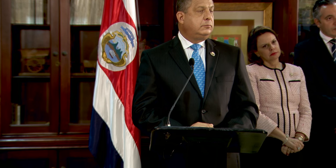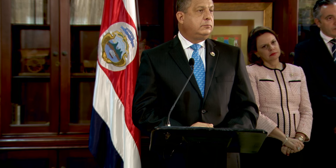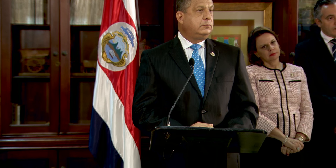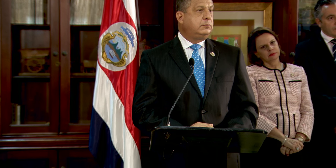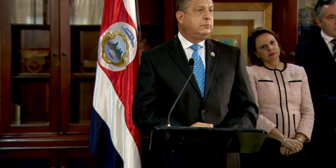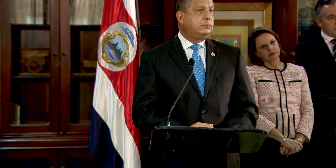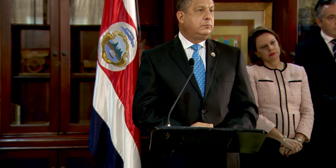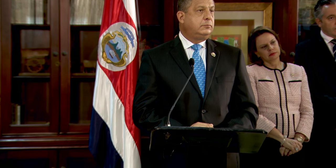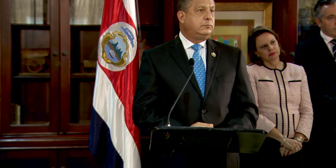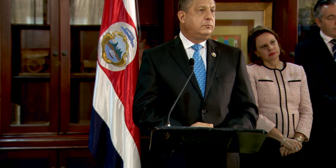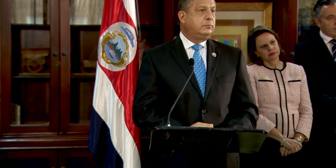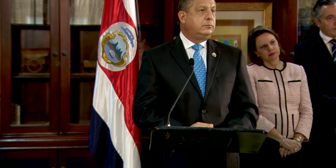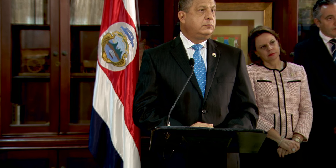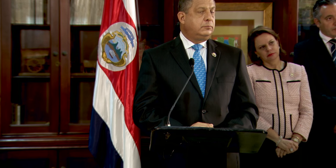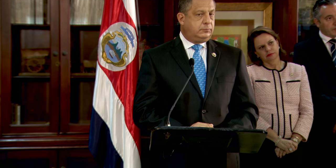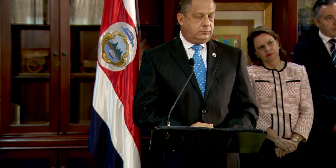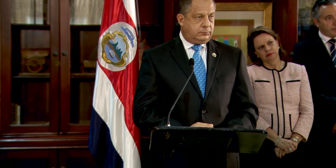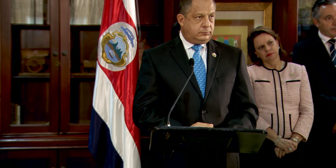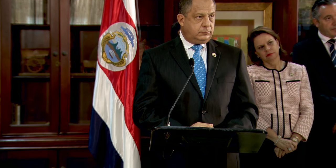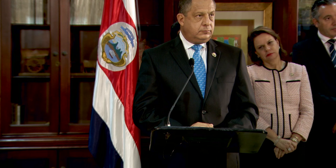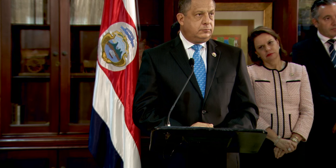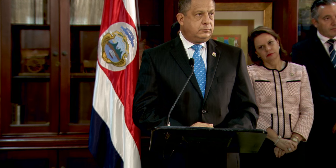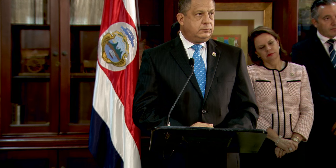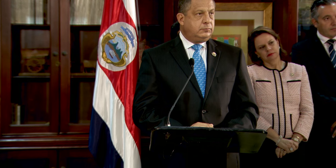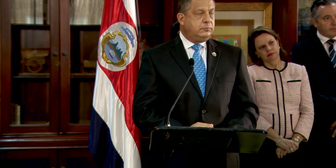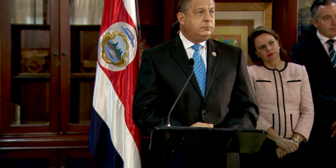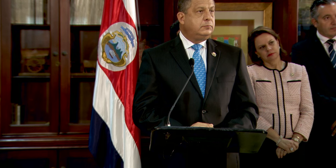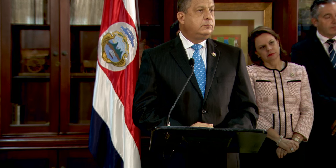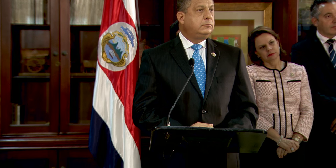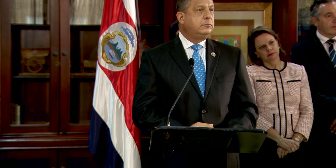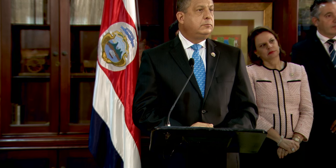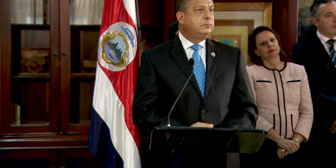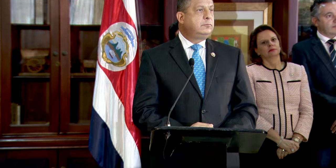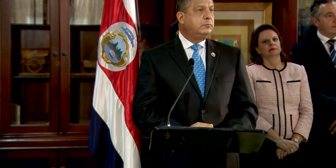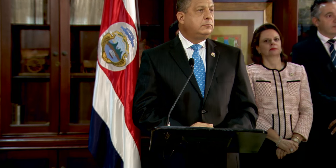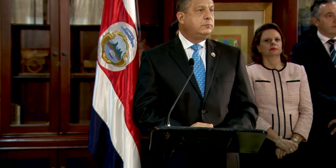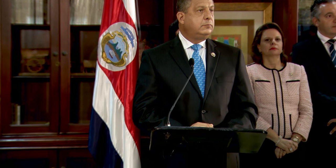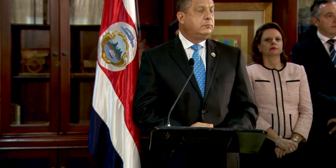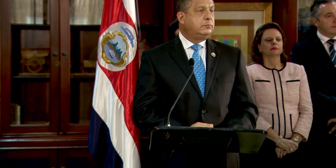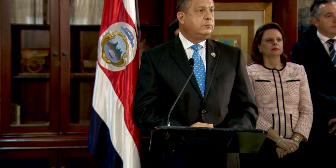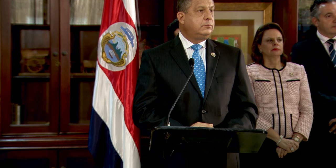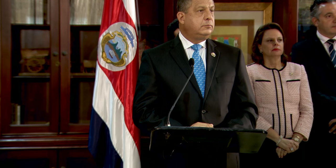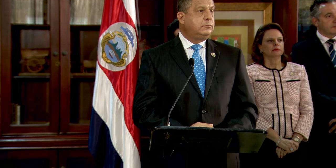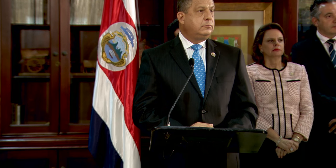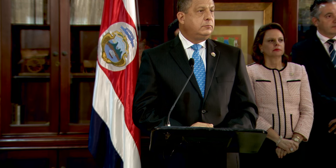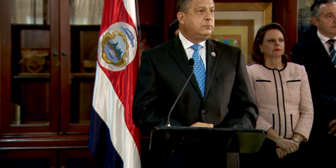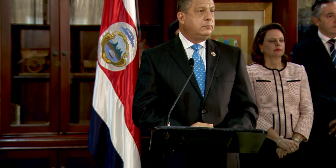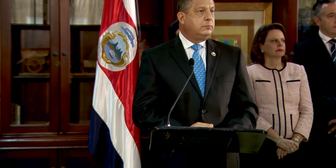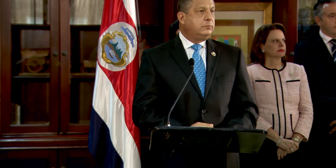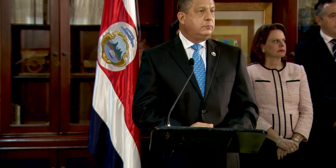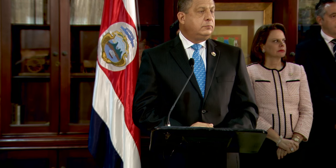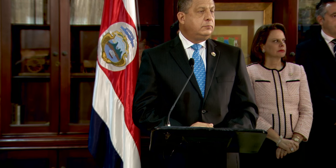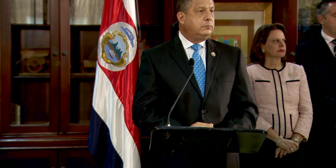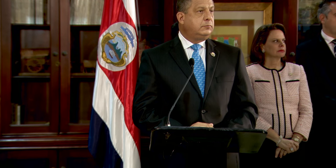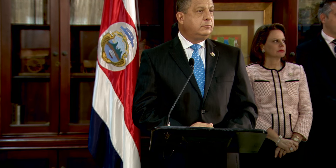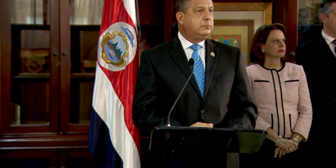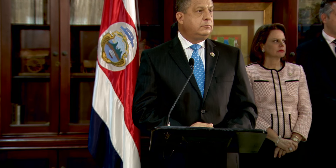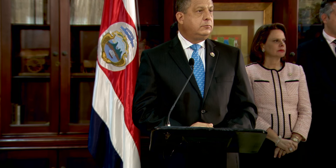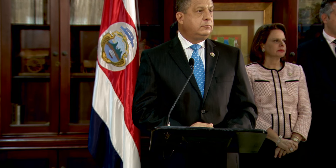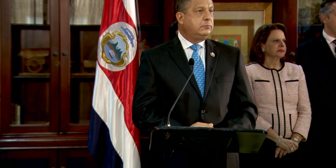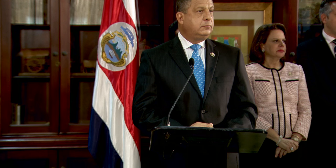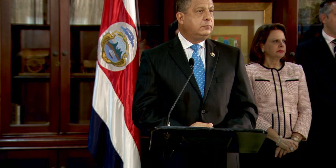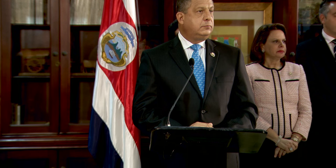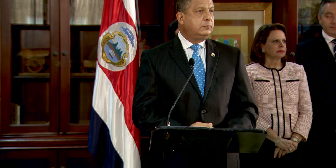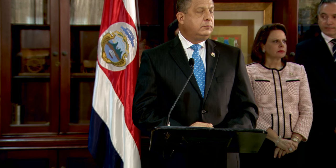lo que hace el decreto. En ese sentido, ¿cómo buscarán ustedes operar en el ámbito legislativo a través del